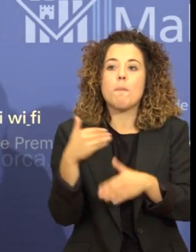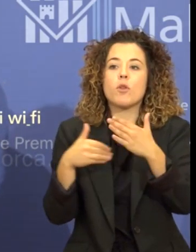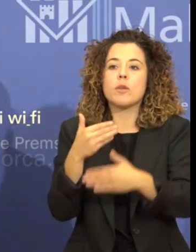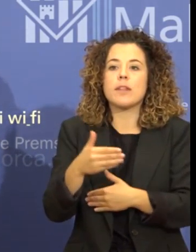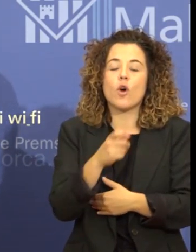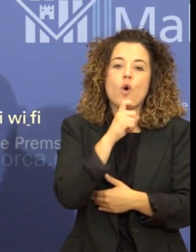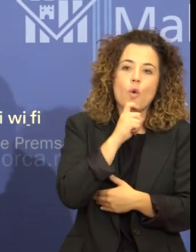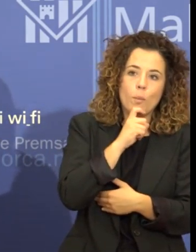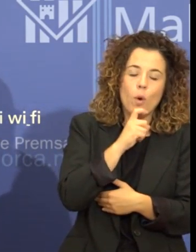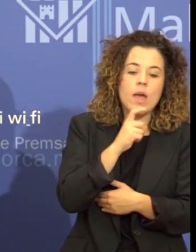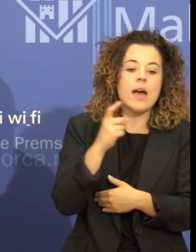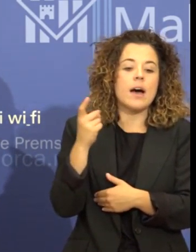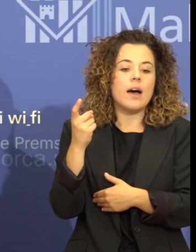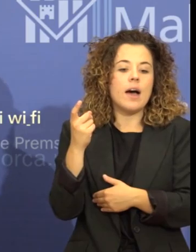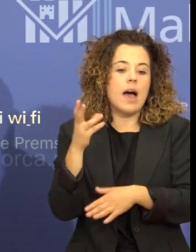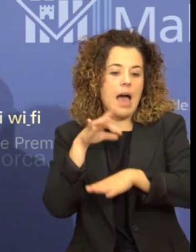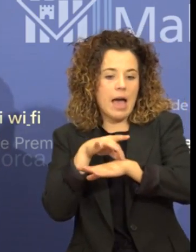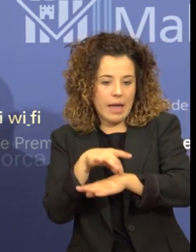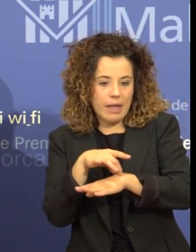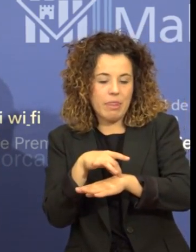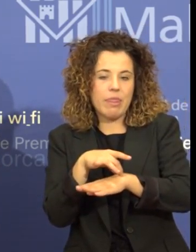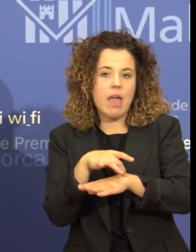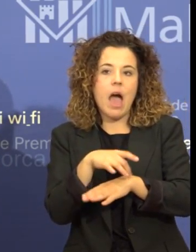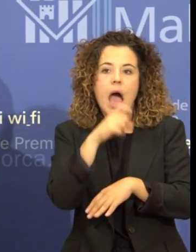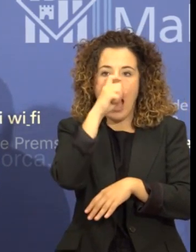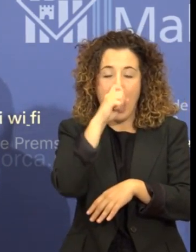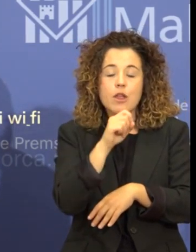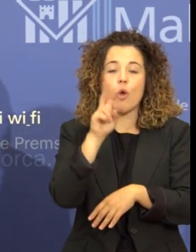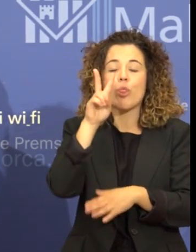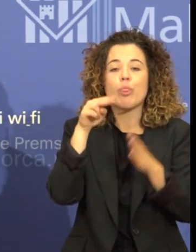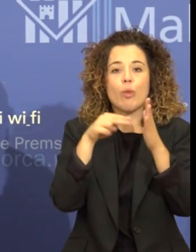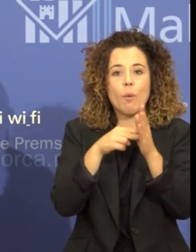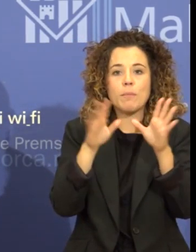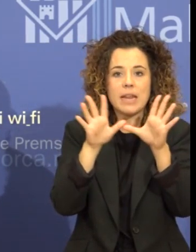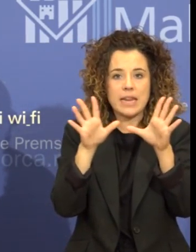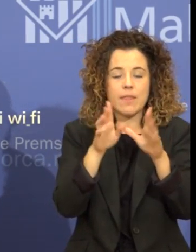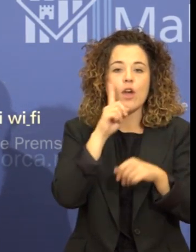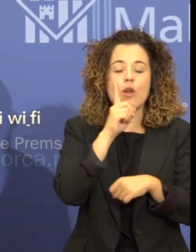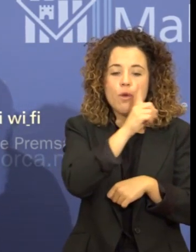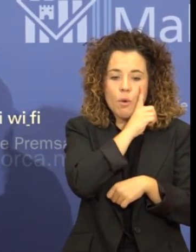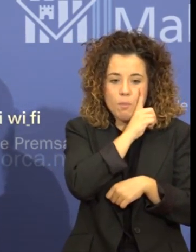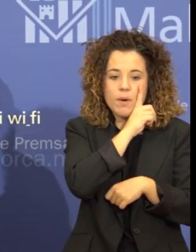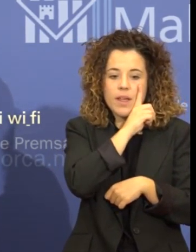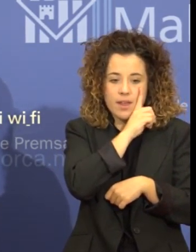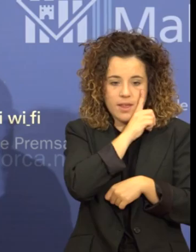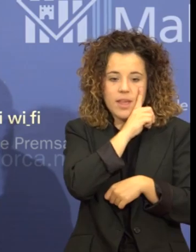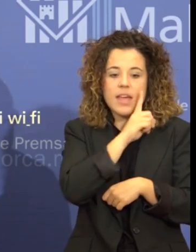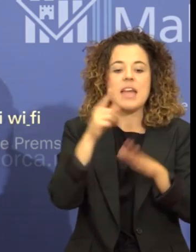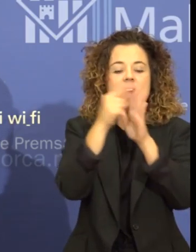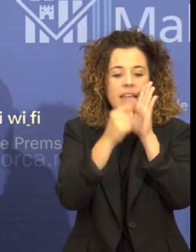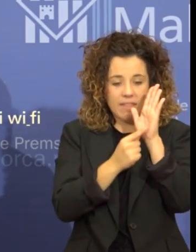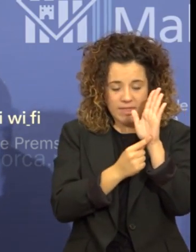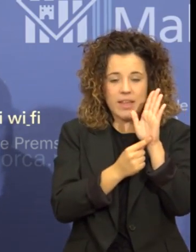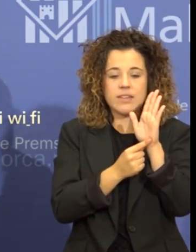amb un índex que té l'agència des de l'any 2010 que s'anomena índex de qualificació d'actuacions. És un